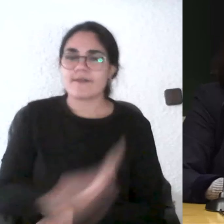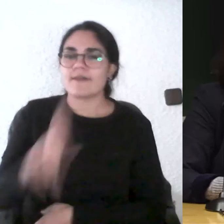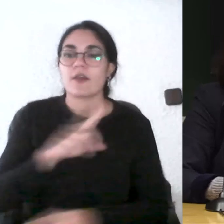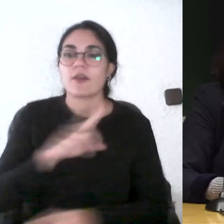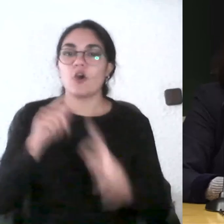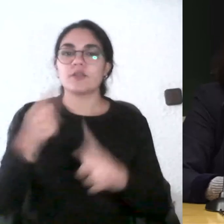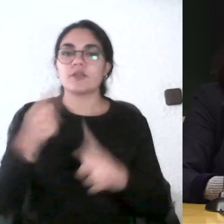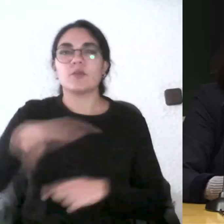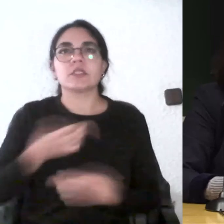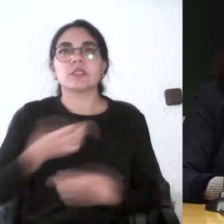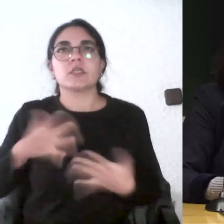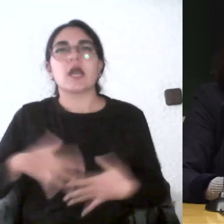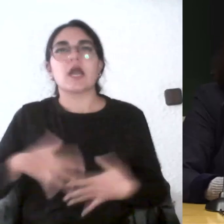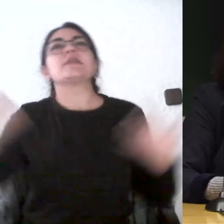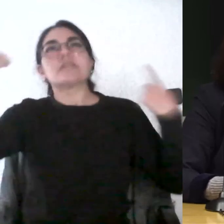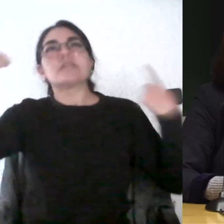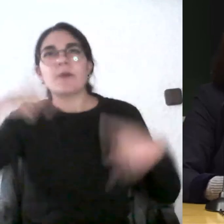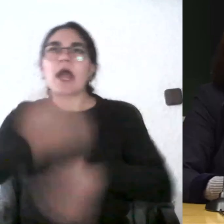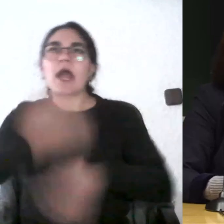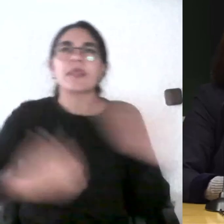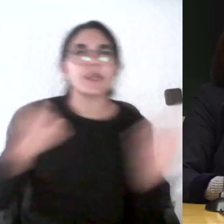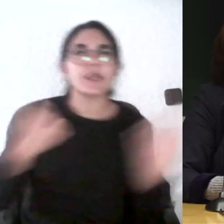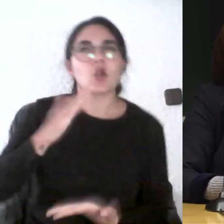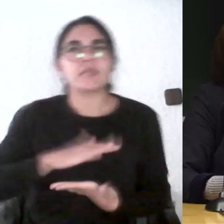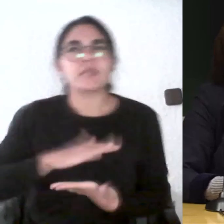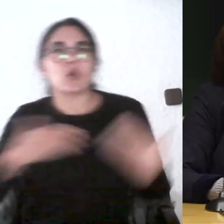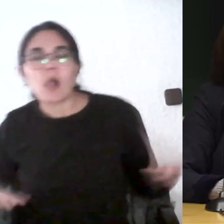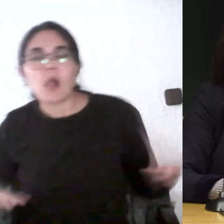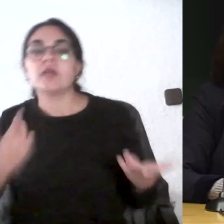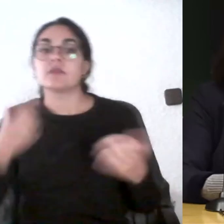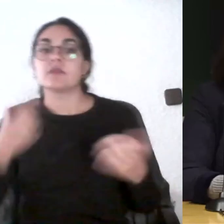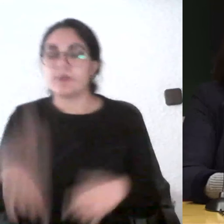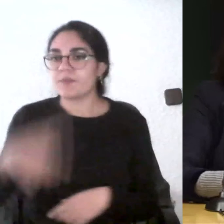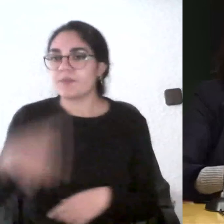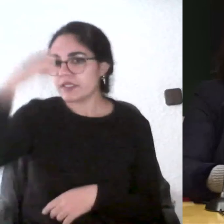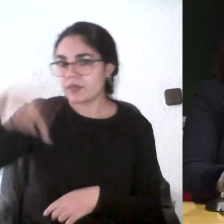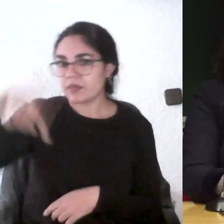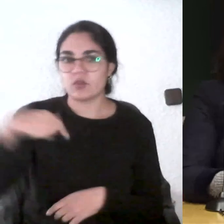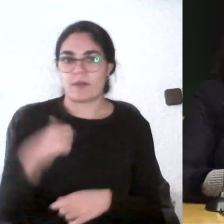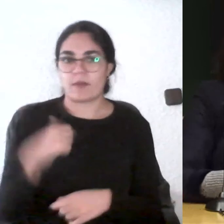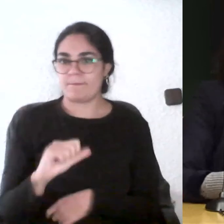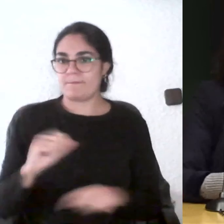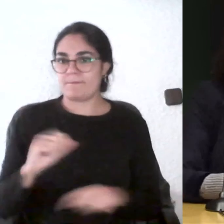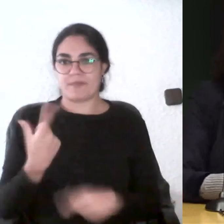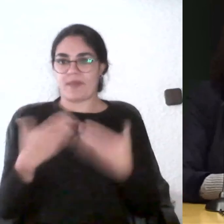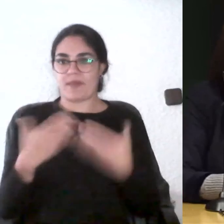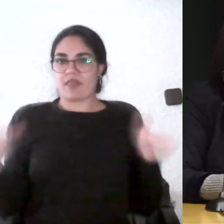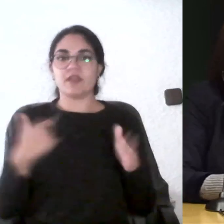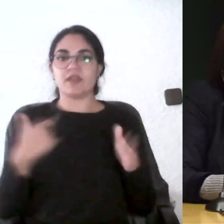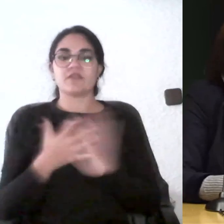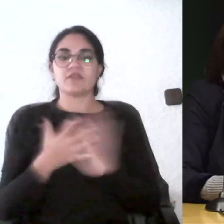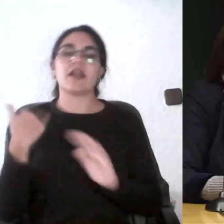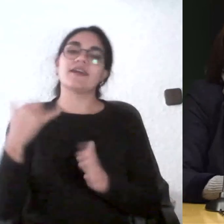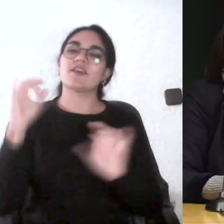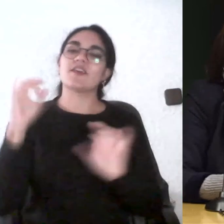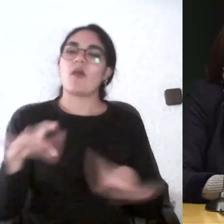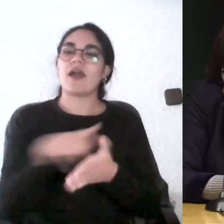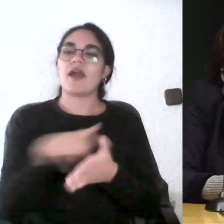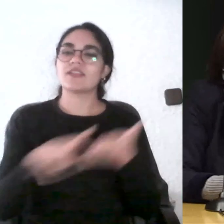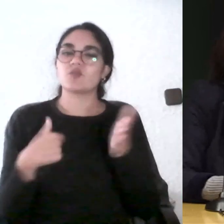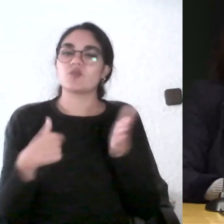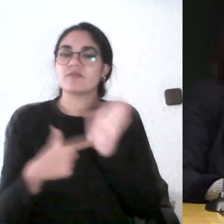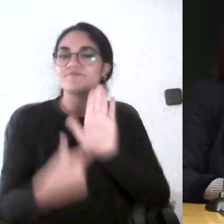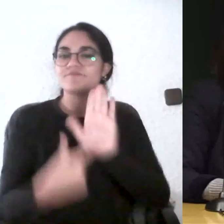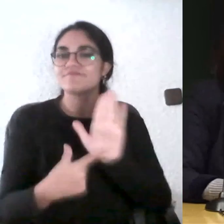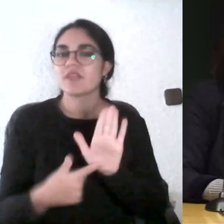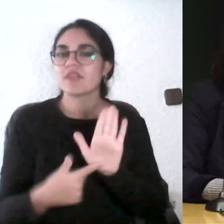alumnos entonces el tiempo es muy escaso tenemos muy pocos días yo me pongo a contar yo hago mi planificación de la asignatura y a veces me toca